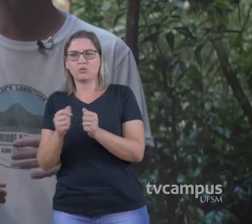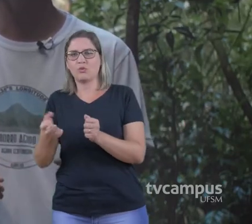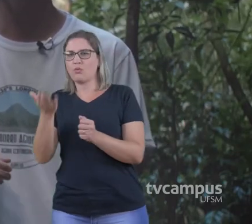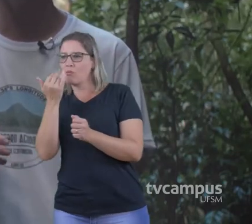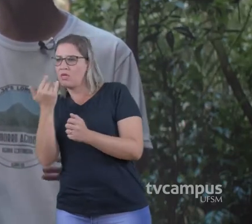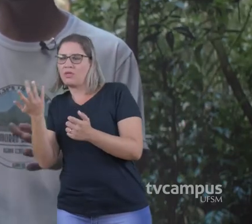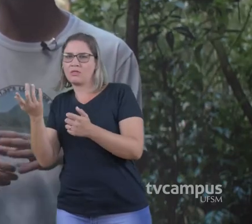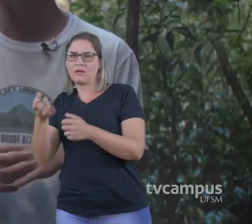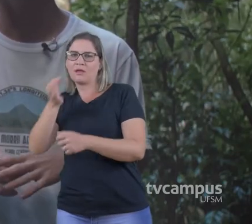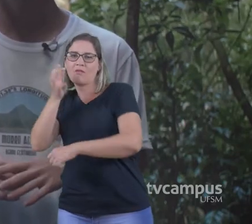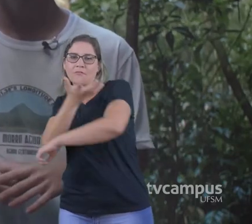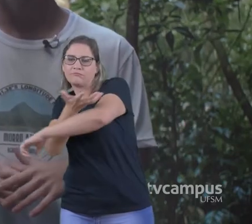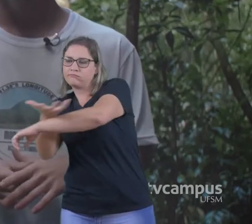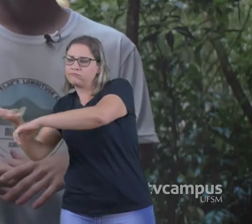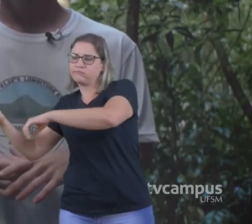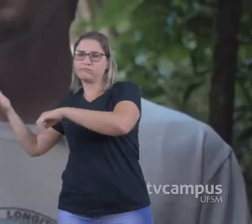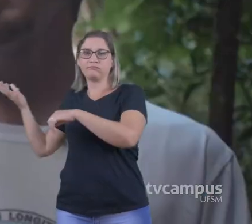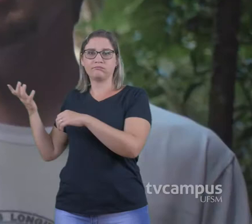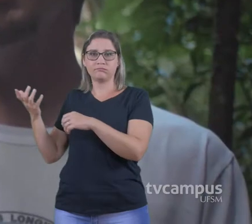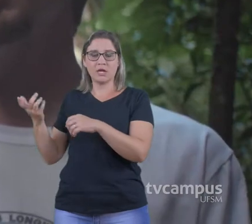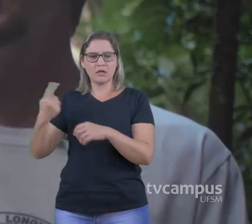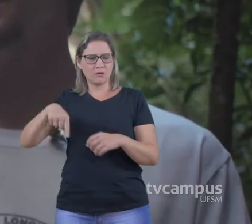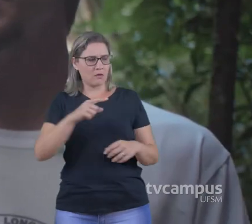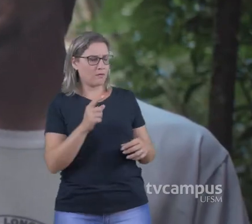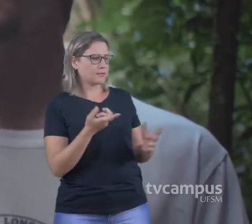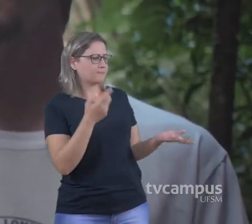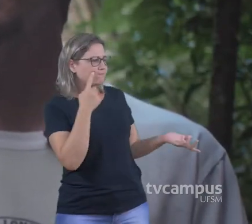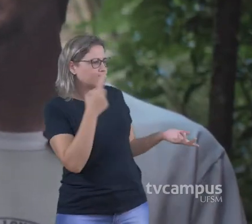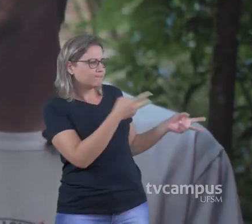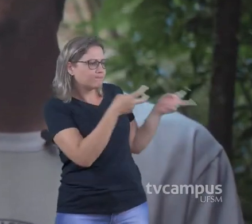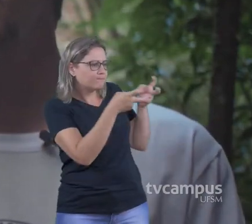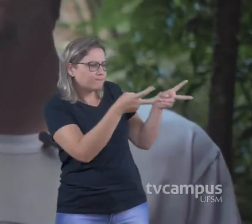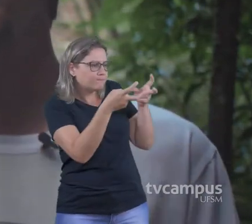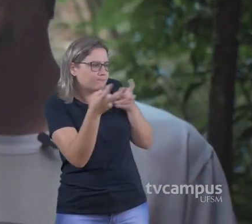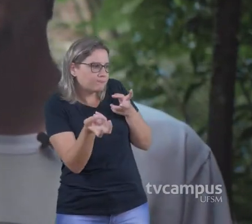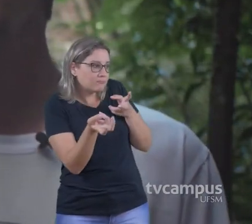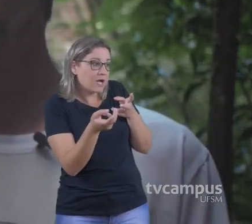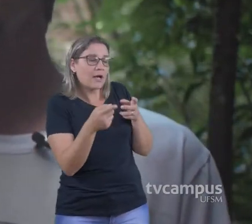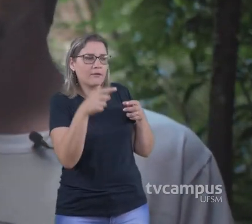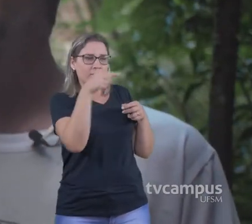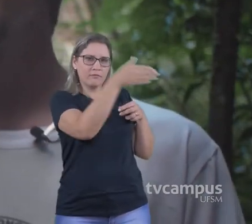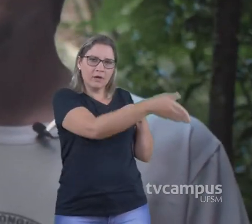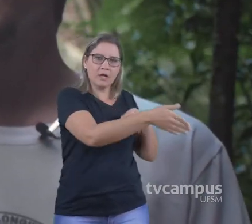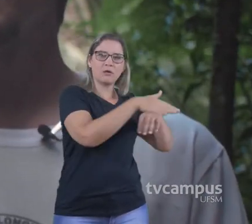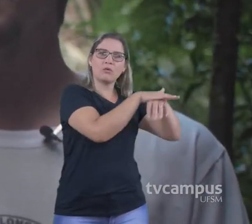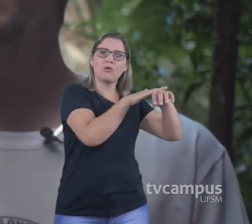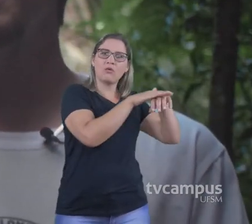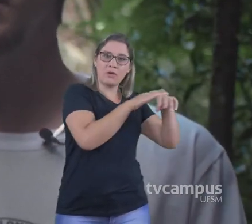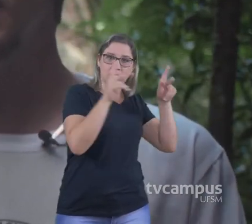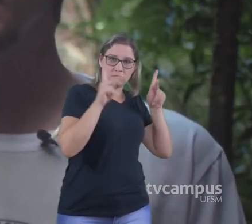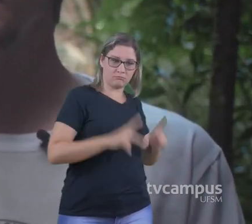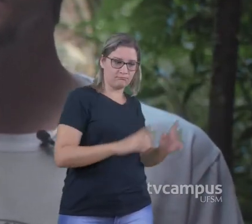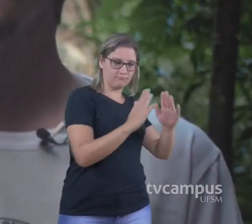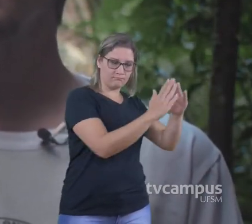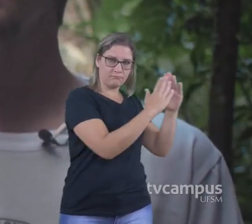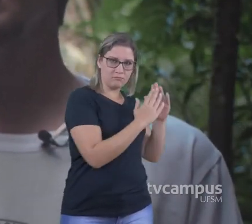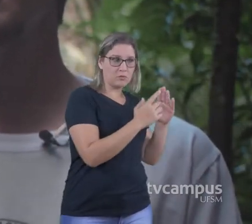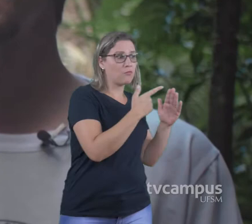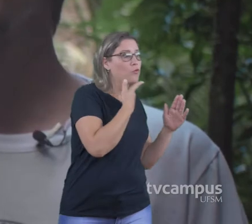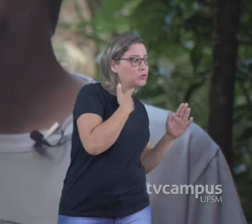colonial Alguma coisa A gente identifica Conversa com os proprietários Se eles têm interesse Nós fizemos o